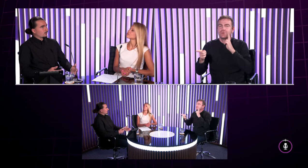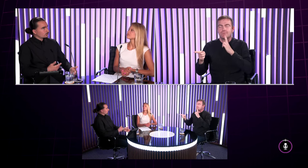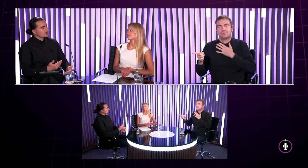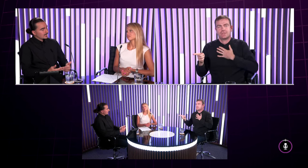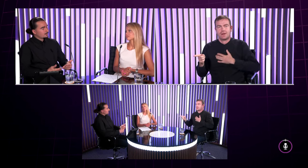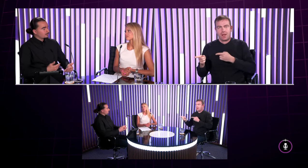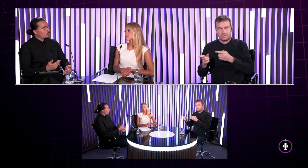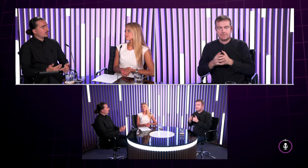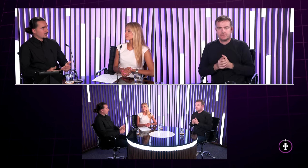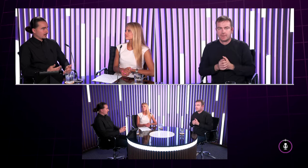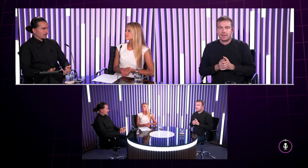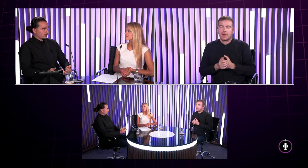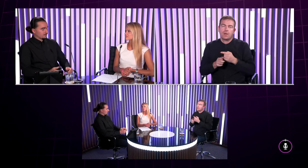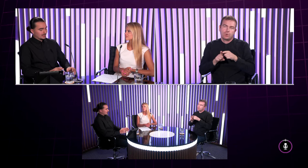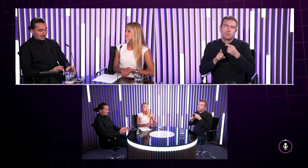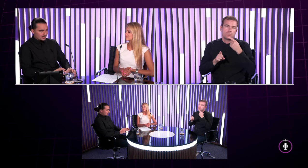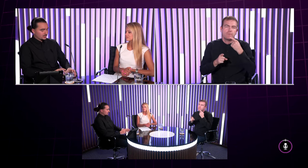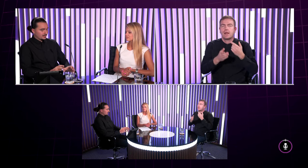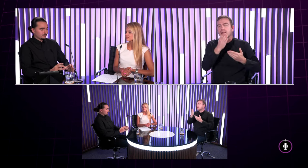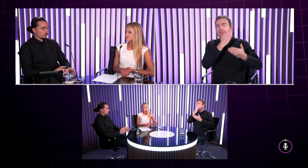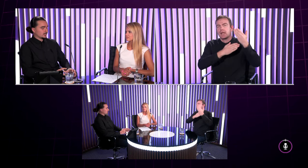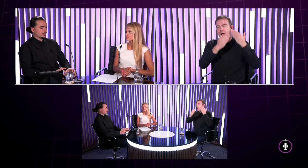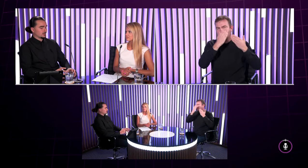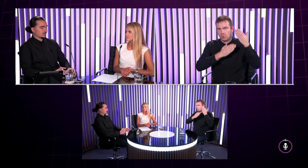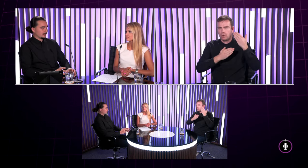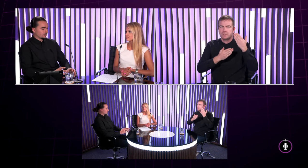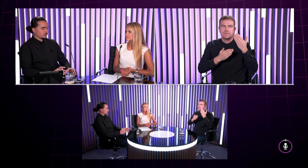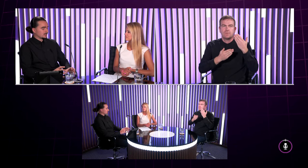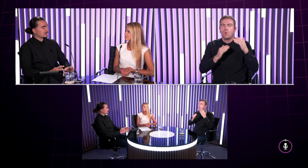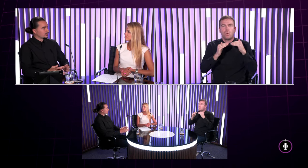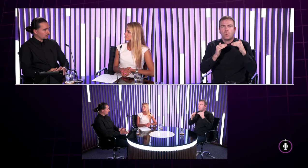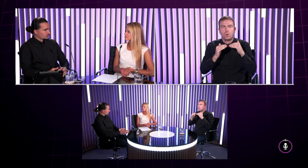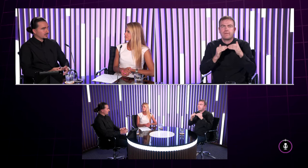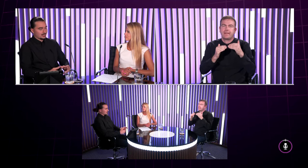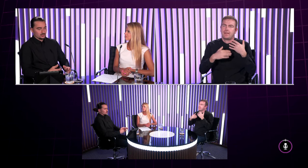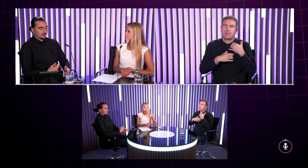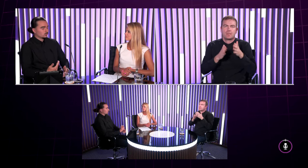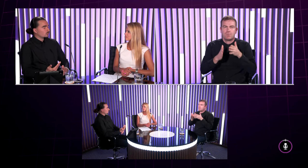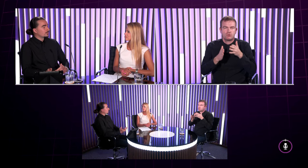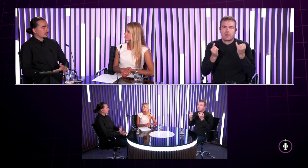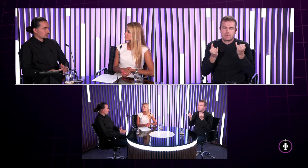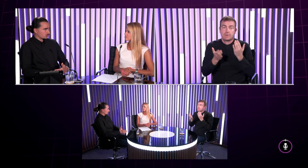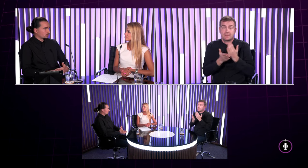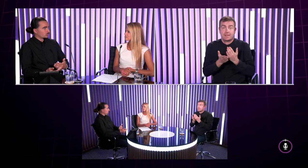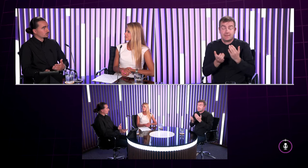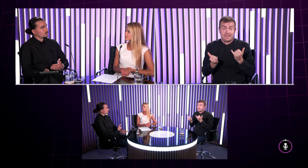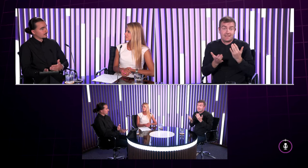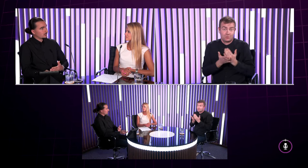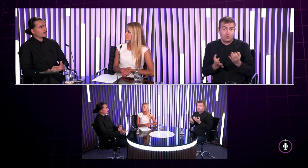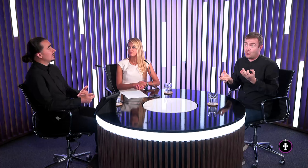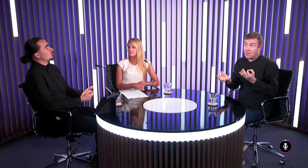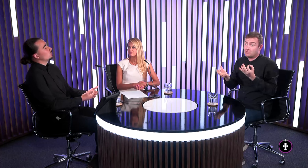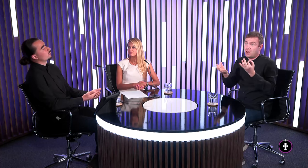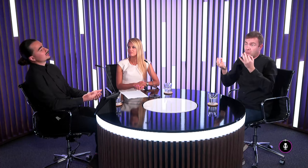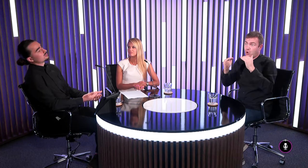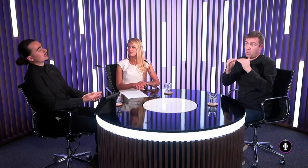tak ono to stále pomaličky napreduje každým jedným podujatím ktoré sa pre nepočujúci ich začne tlmočiť každou jednou novou príležitosťou ktorou nepočujúci